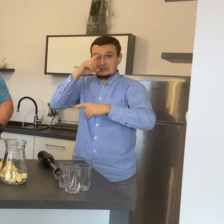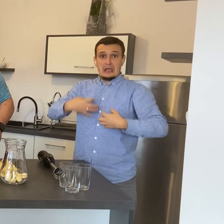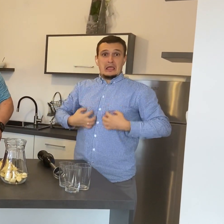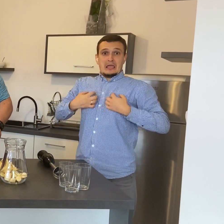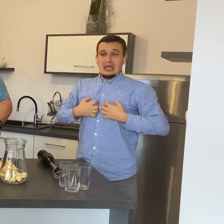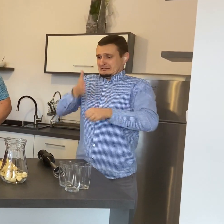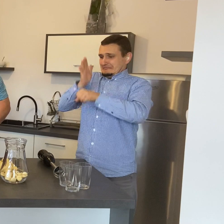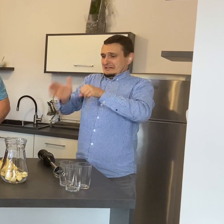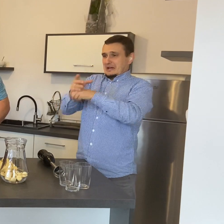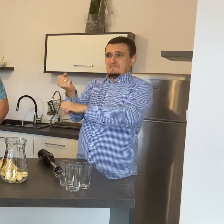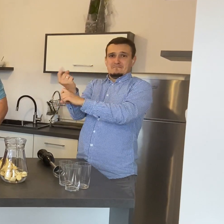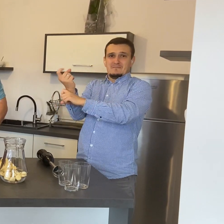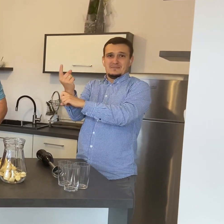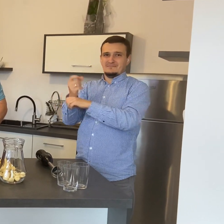nieprawda.